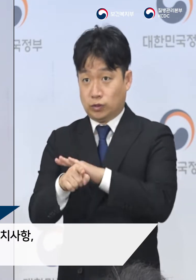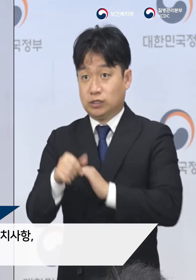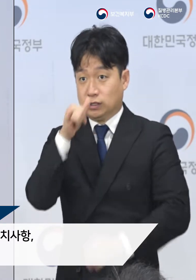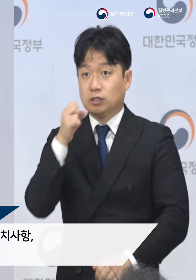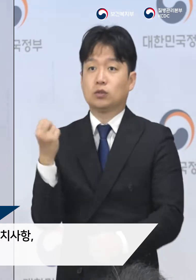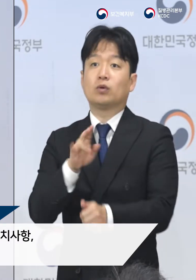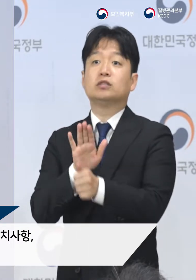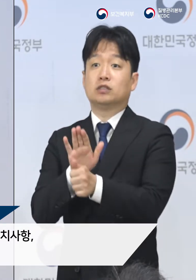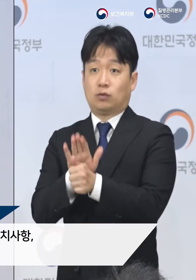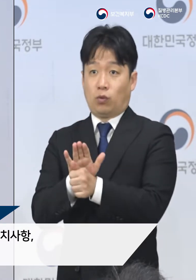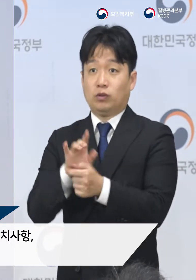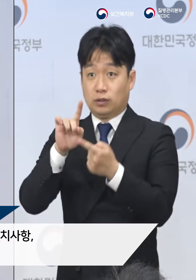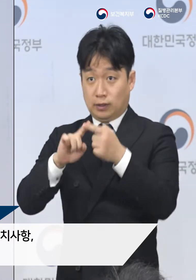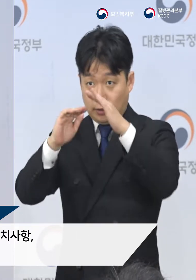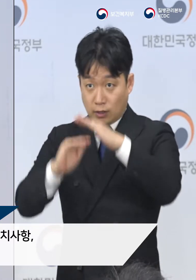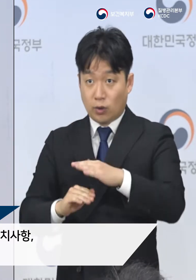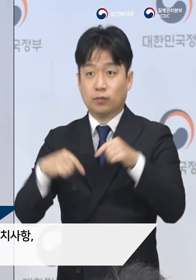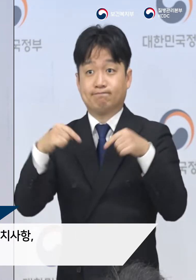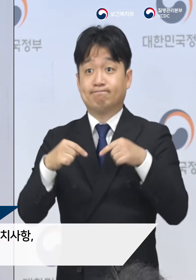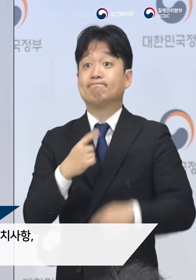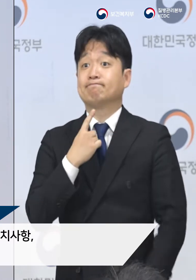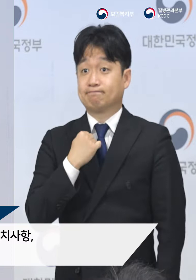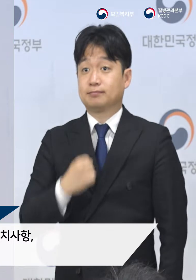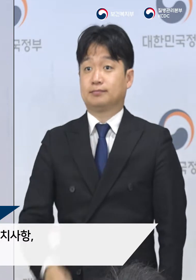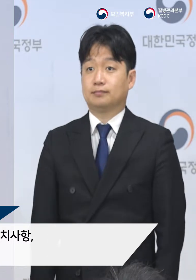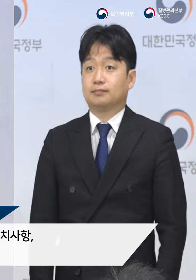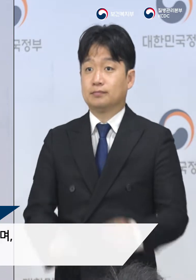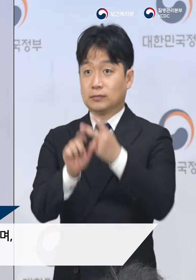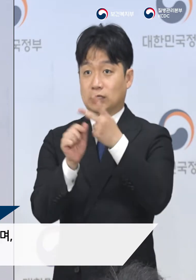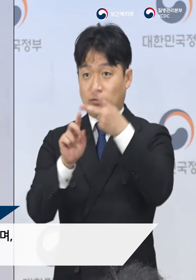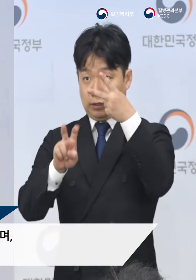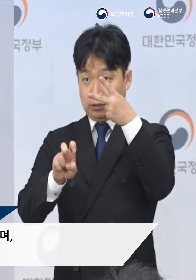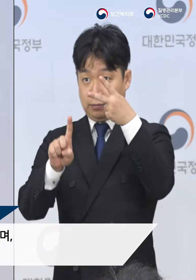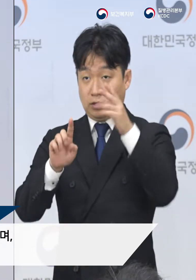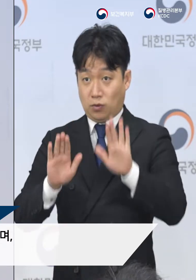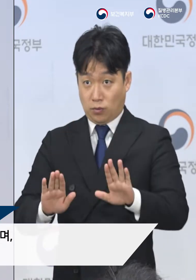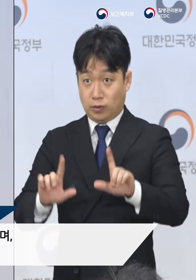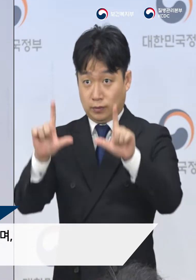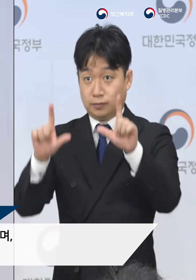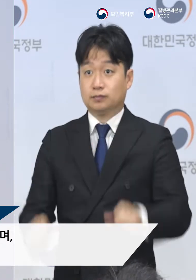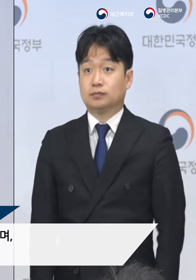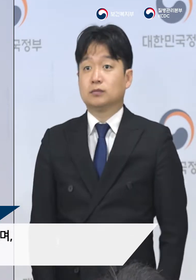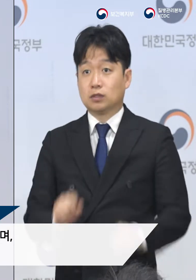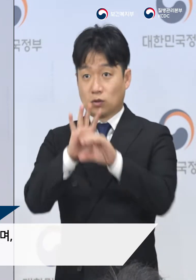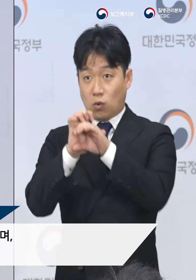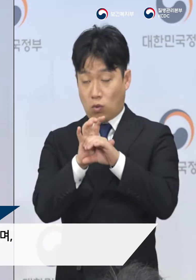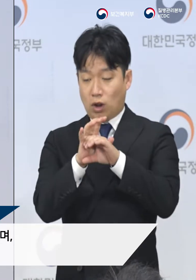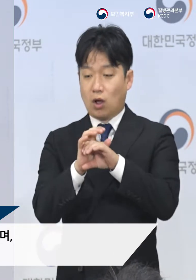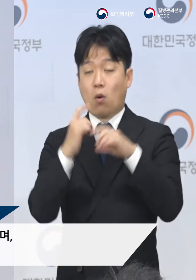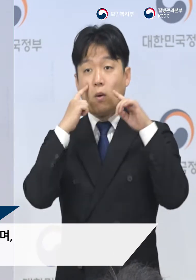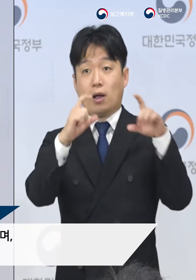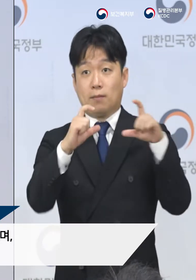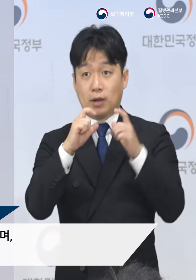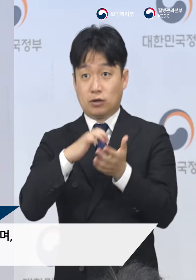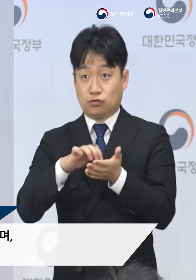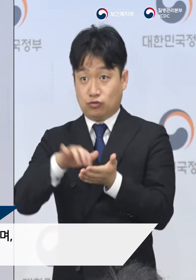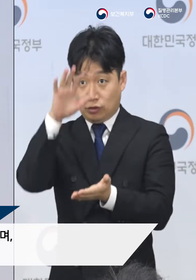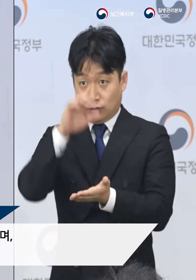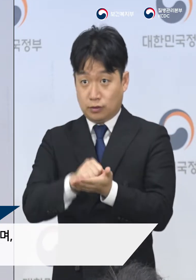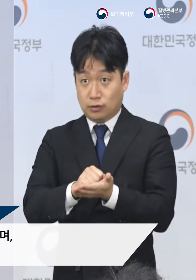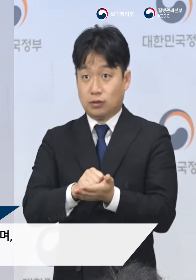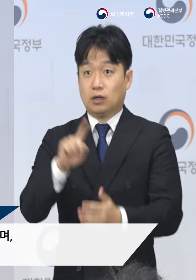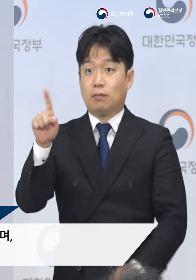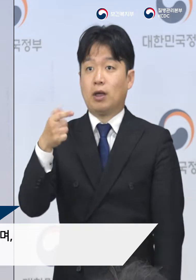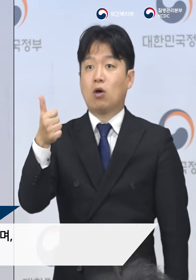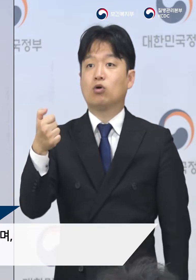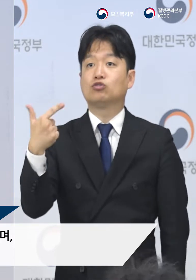-경북 지원 관련 사항 등을 논의하였습니다. 2월 21일 현재 코로나19 확진 환자는 모두